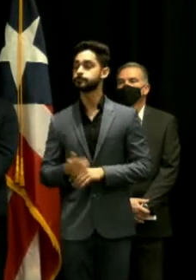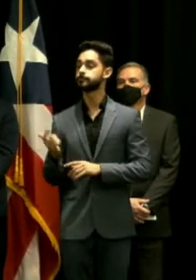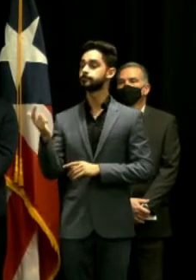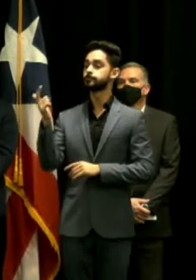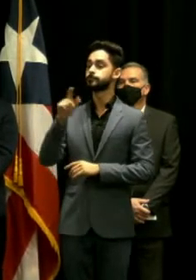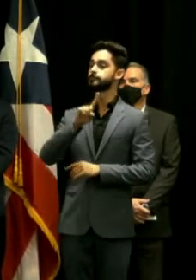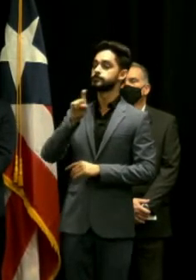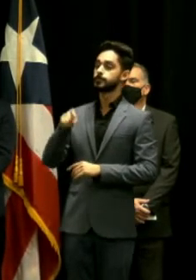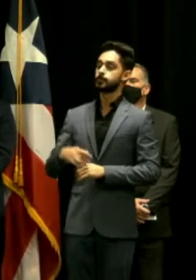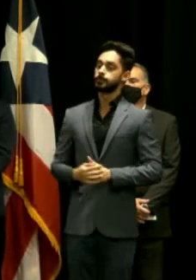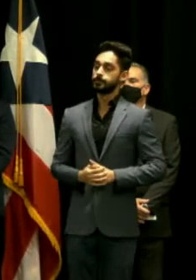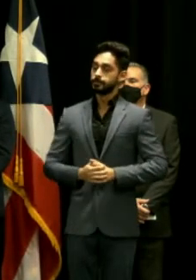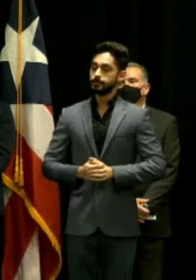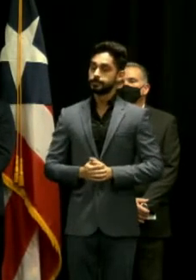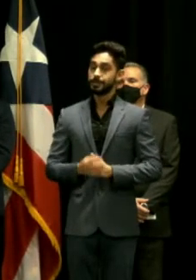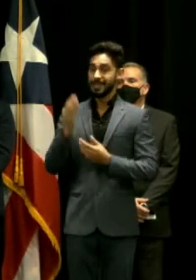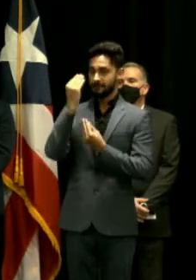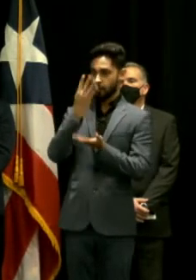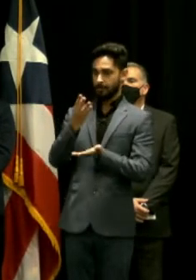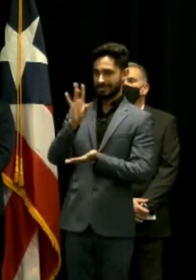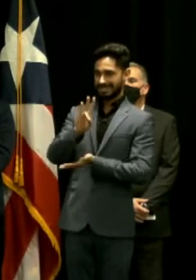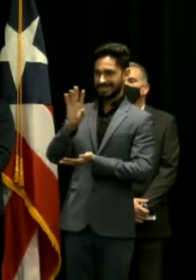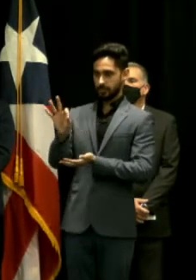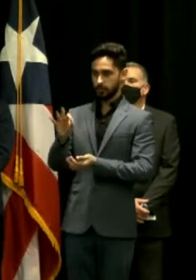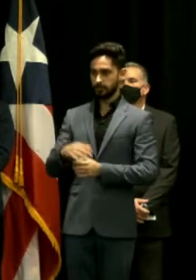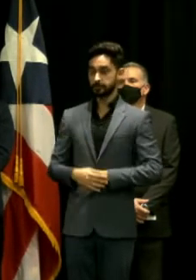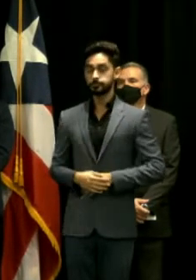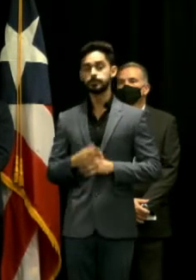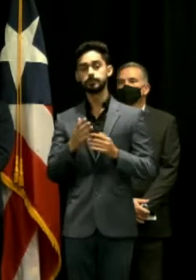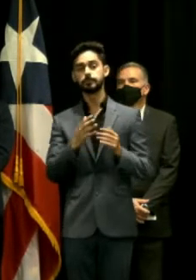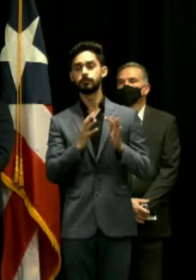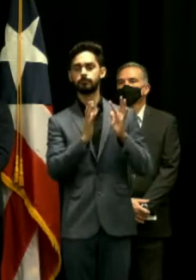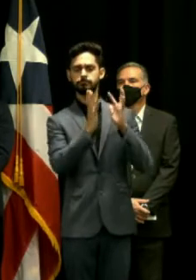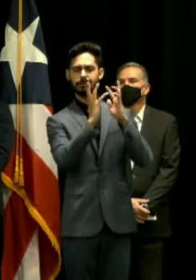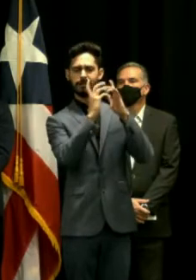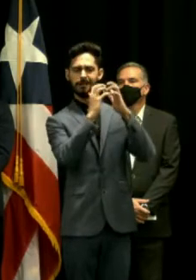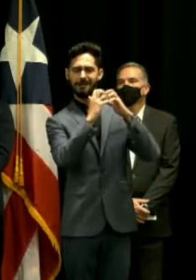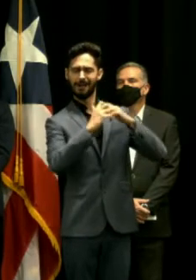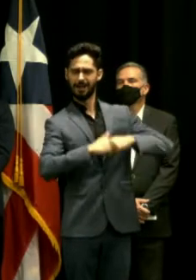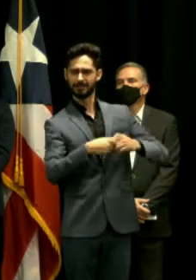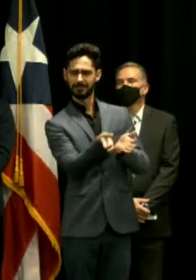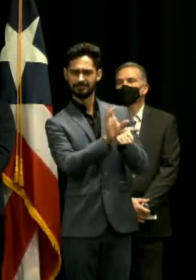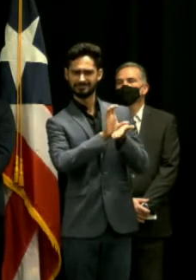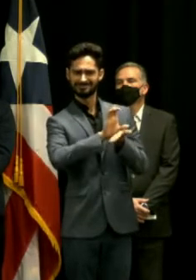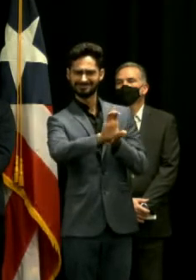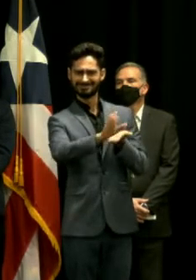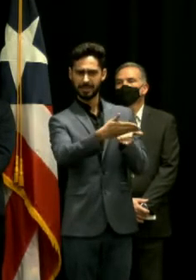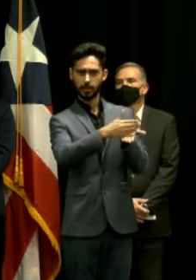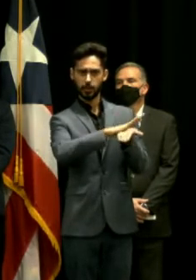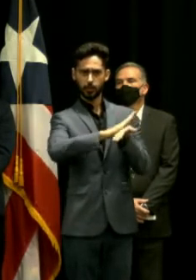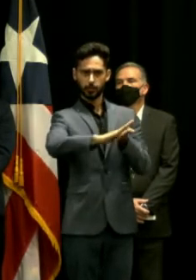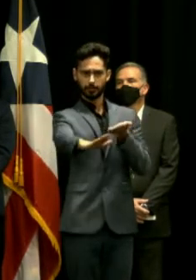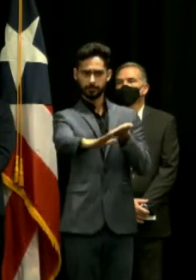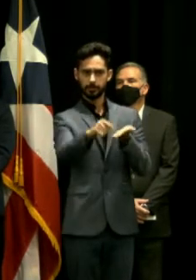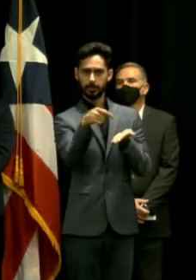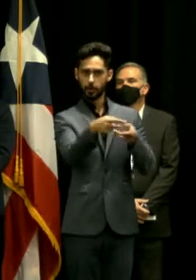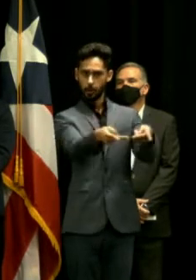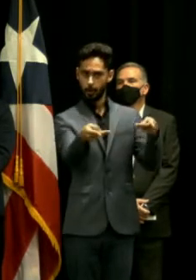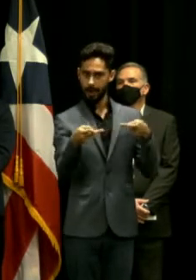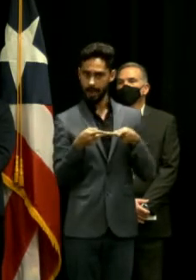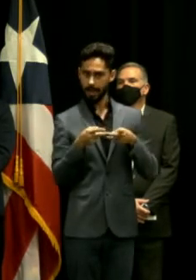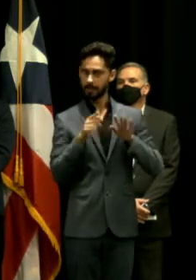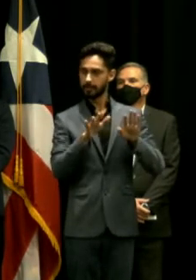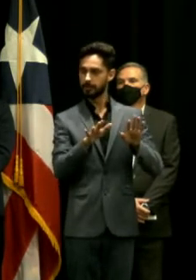gobernador se habla entonces de la demolición a finales de este año no obstante quisiera saber si la clínica va a tener